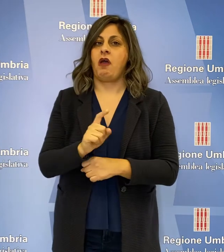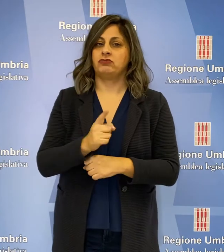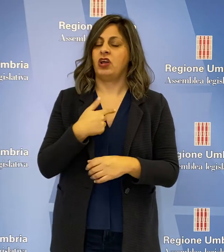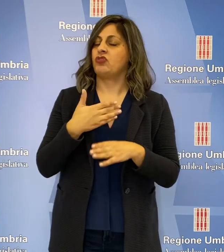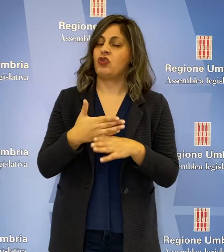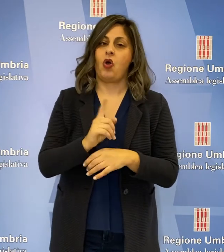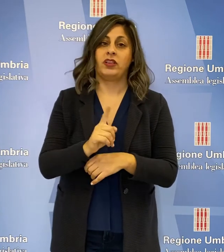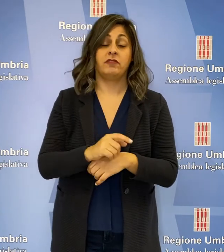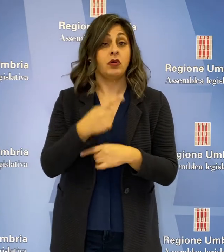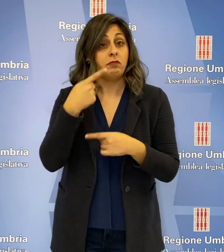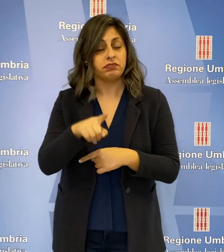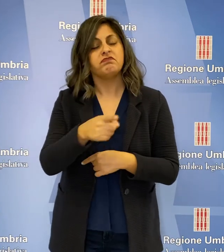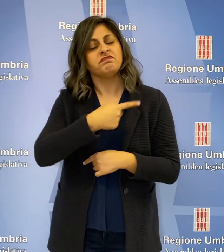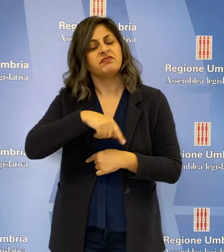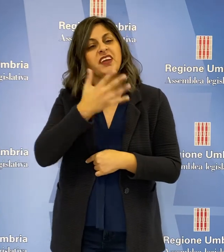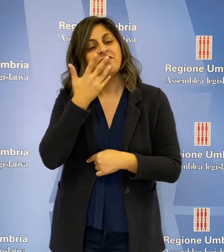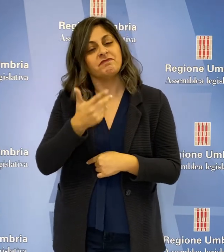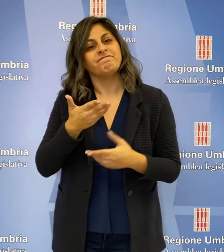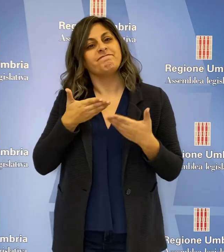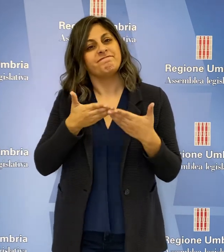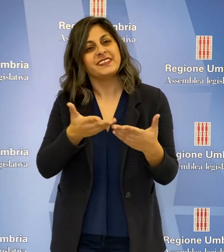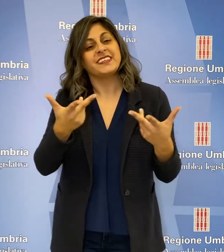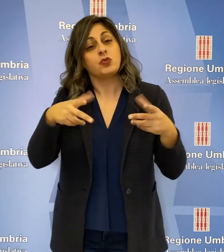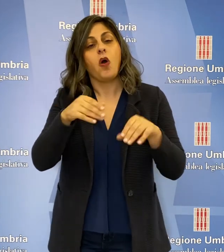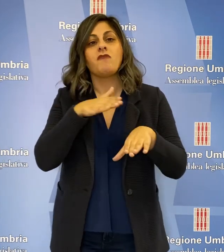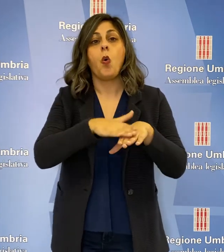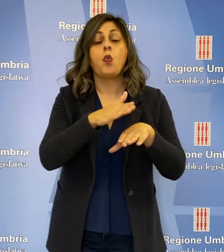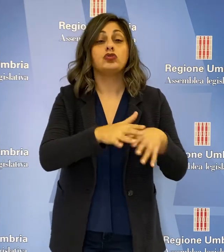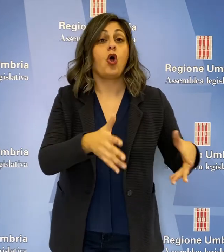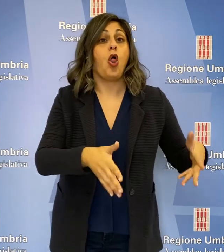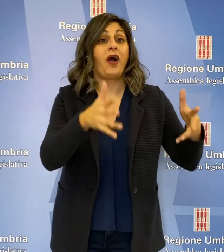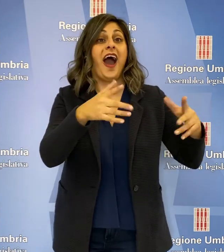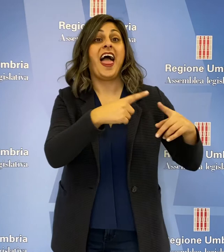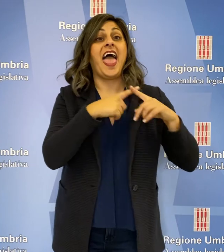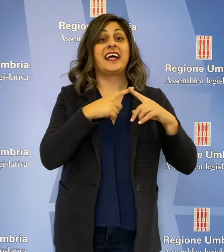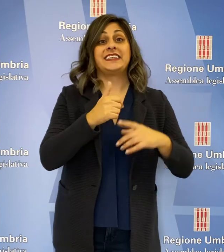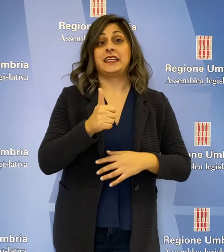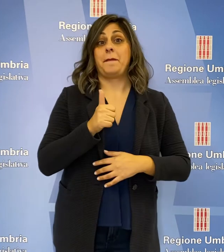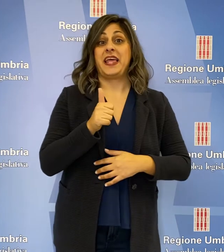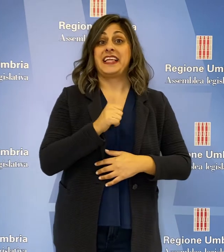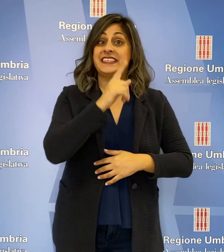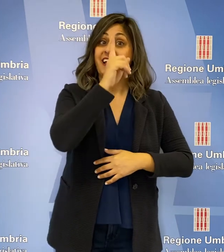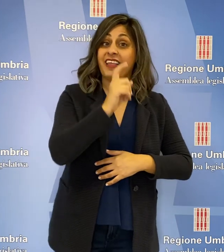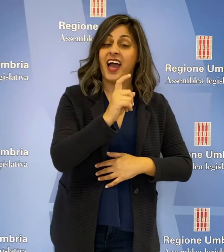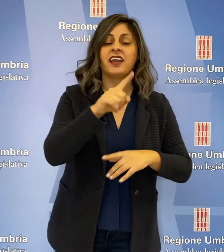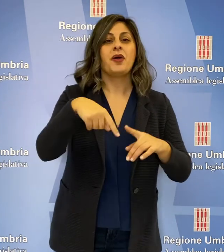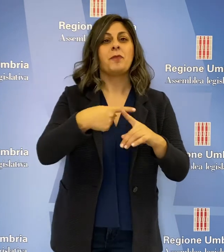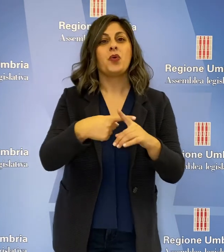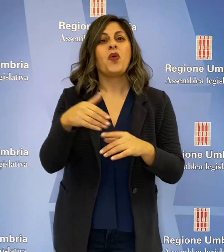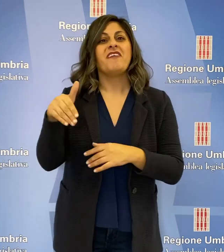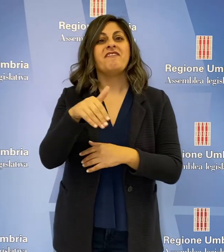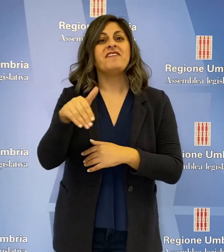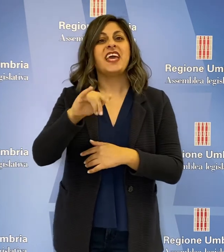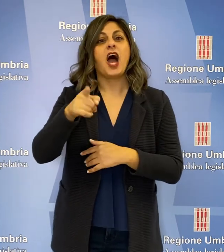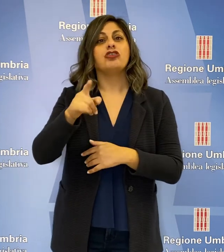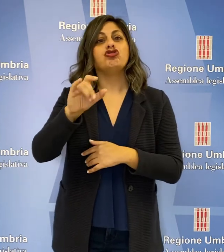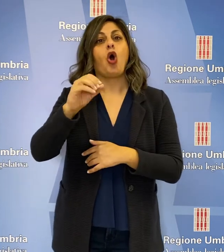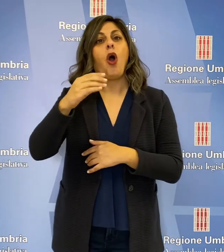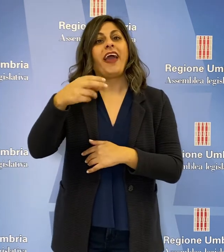perché sosteniamo l'ipotesi di utilizzo dei locali della ex milizia a Terni e di via del giochetto